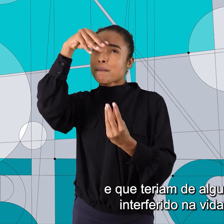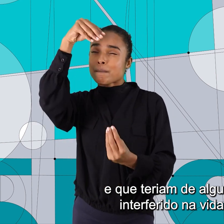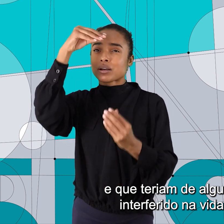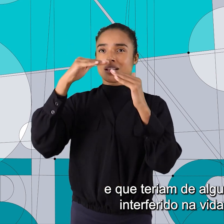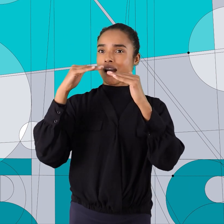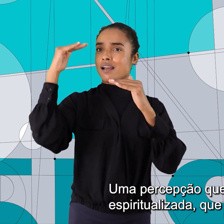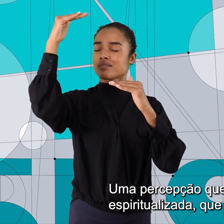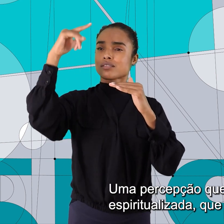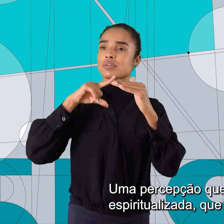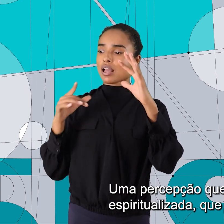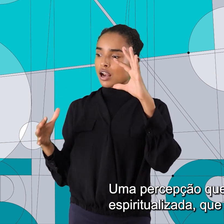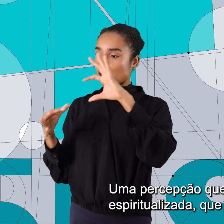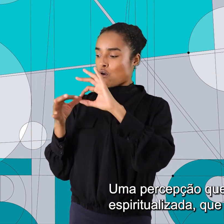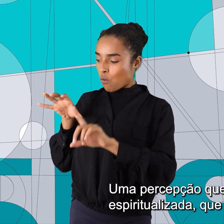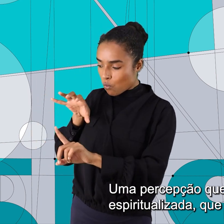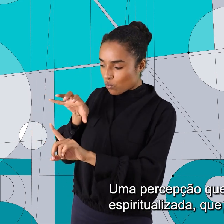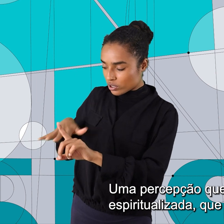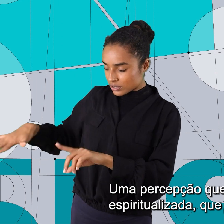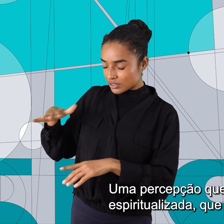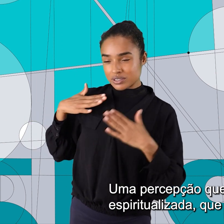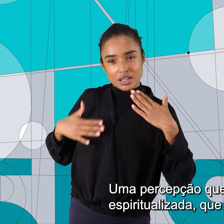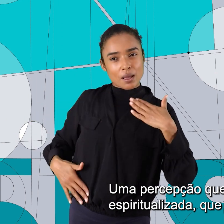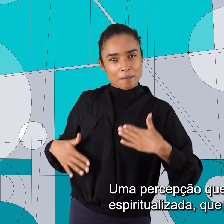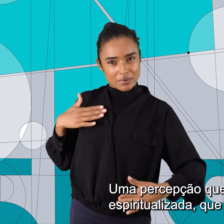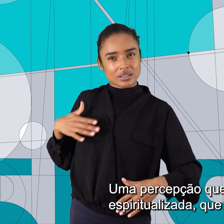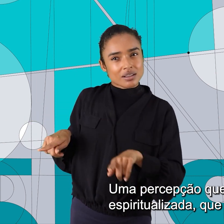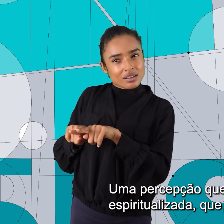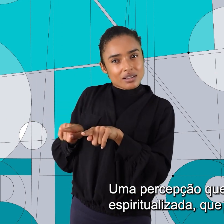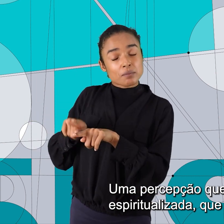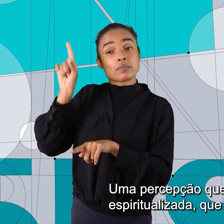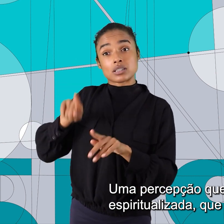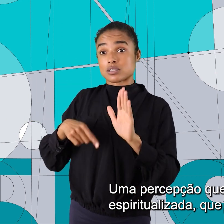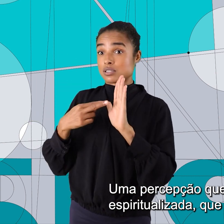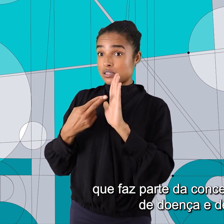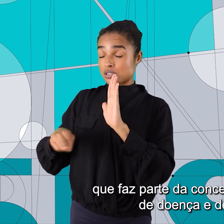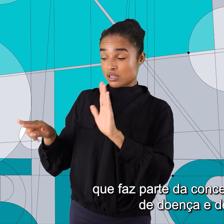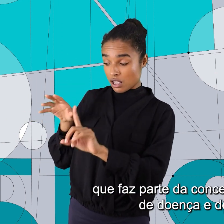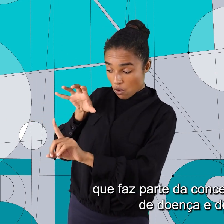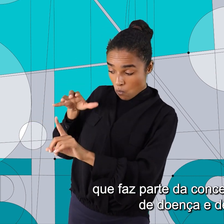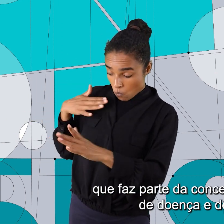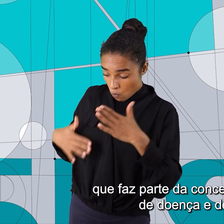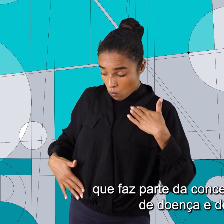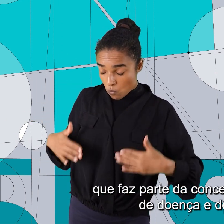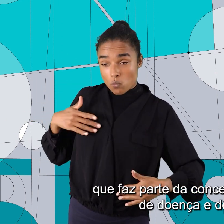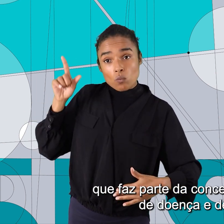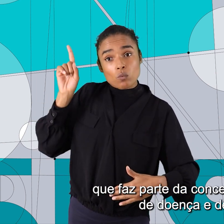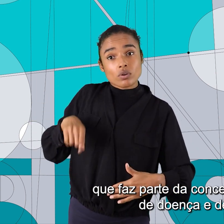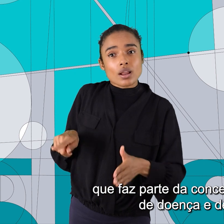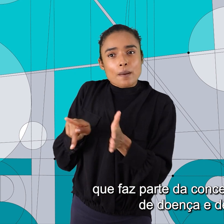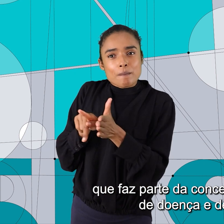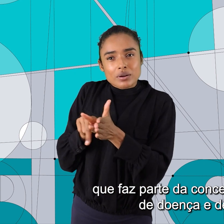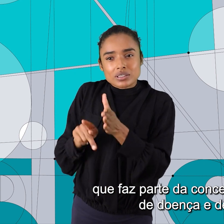vida material. Uma percepção que é também espiritualizada, que é religiosa, que faz parte da